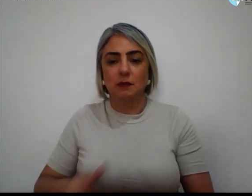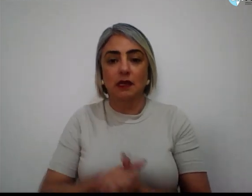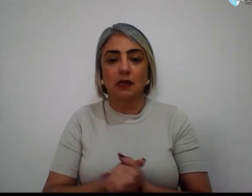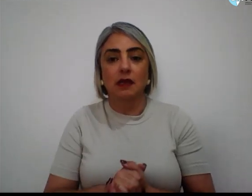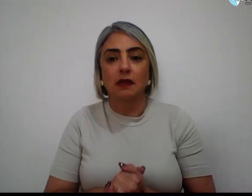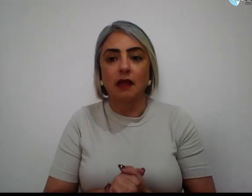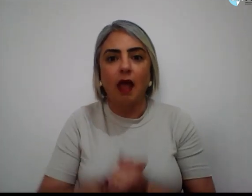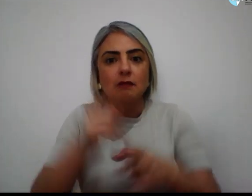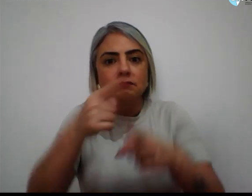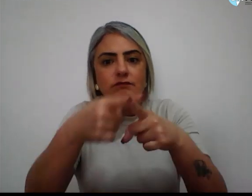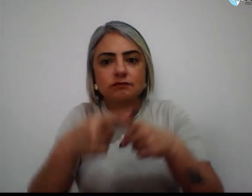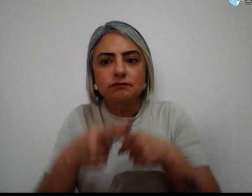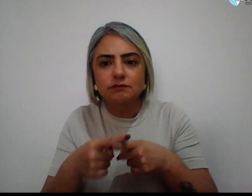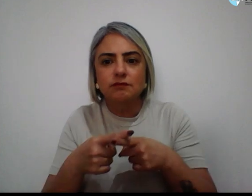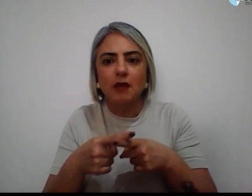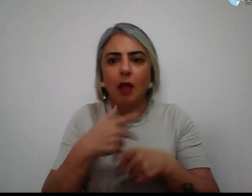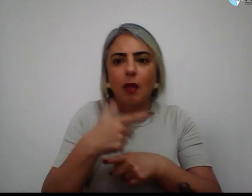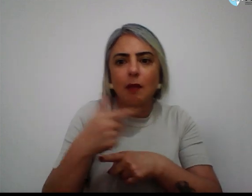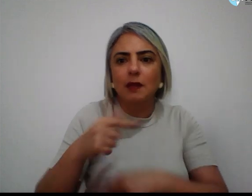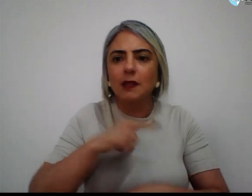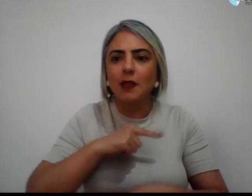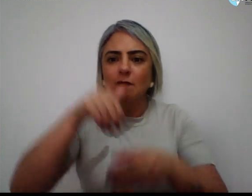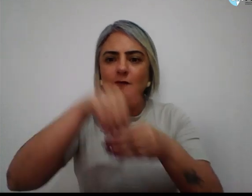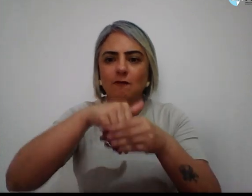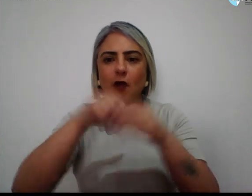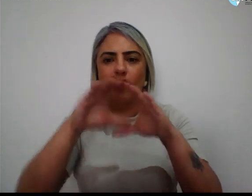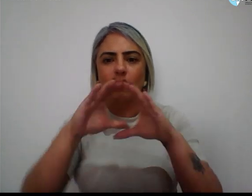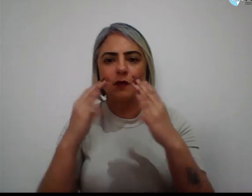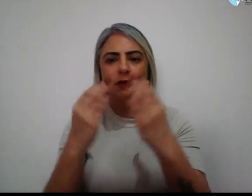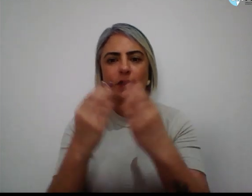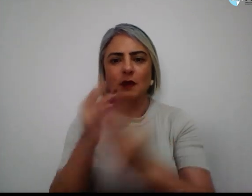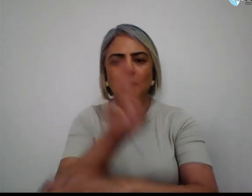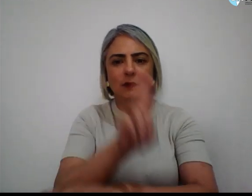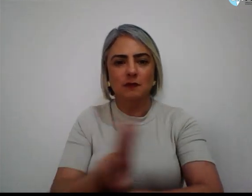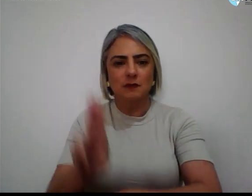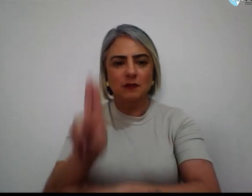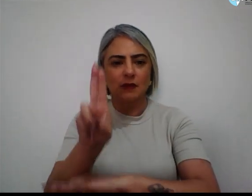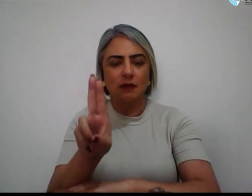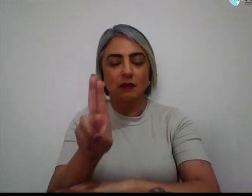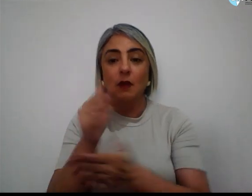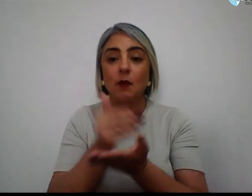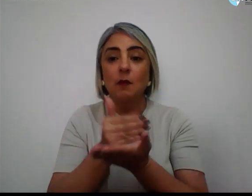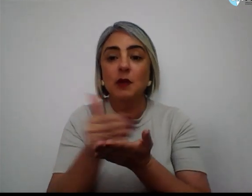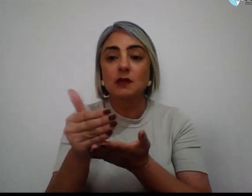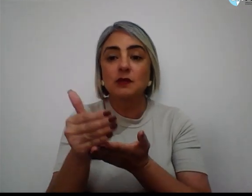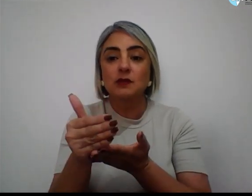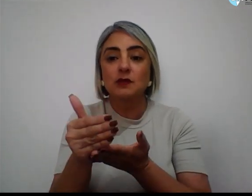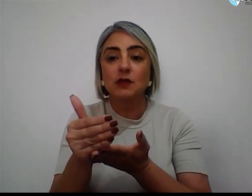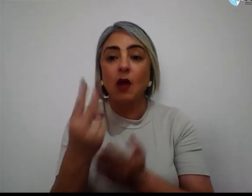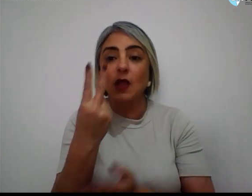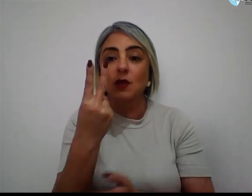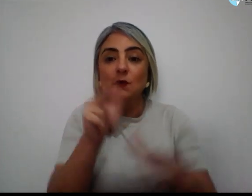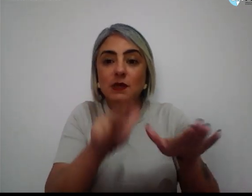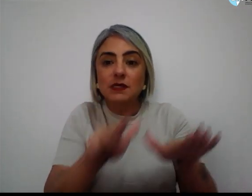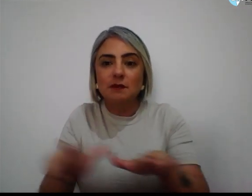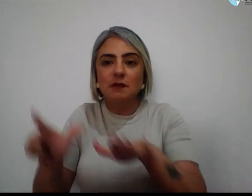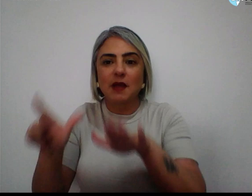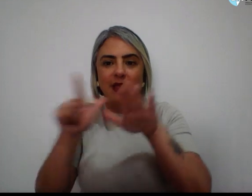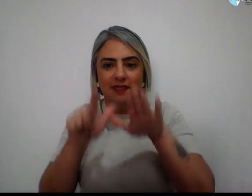corrida para conquistar os votos da comunidade universitária começou há duas semanas e o primeiro